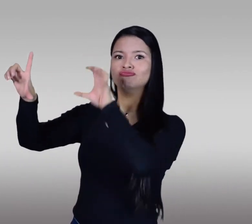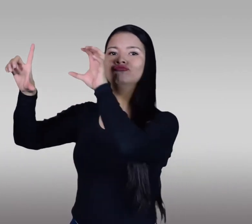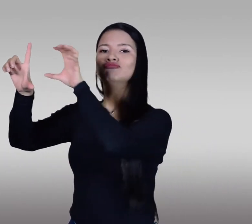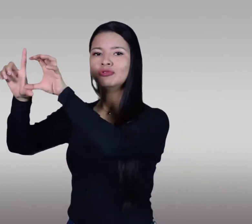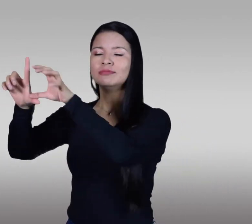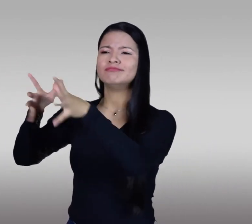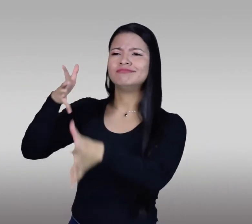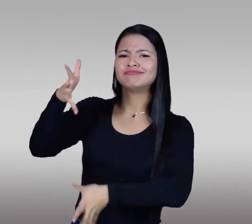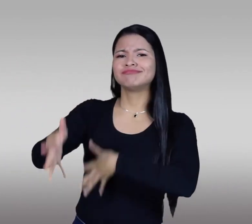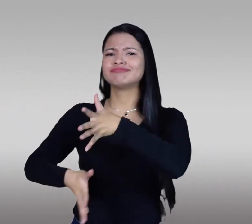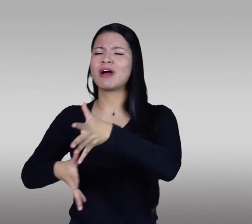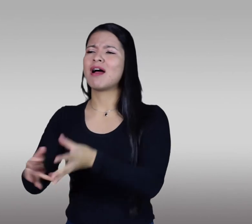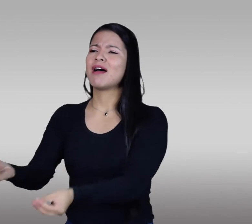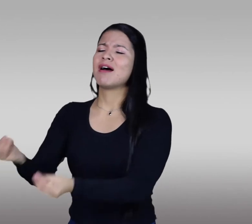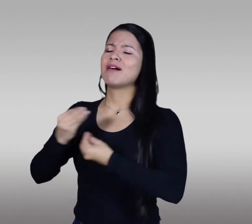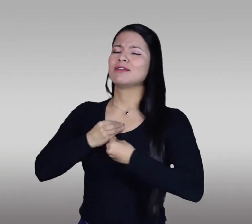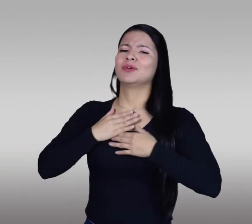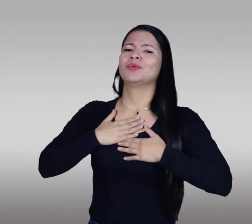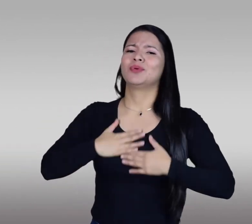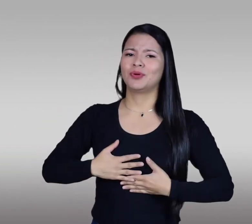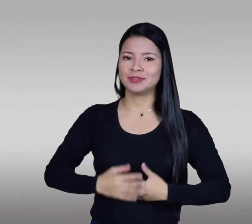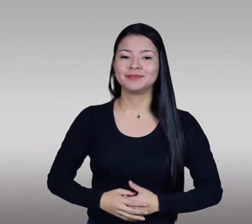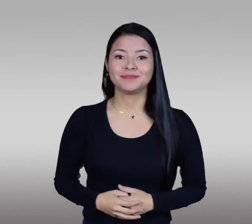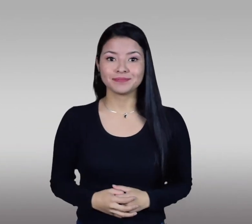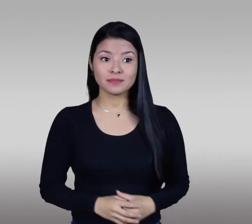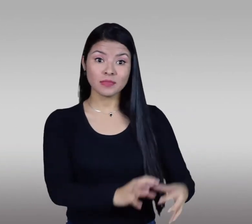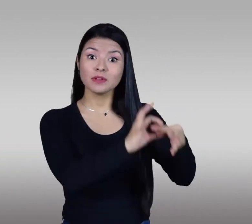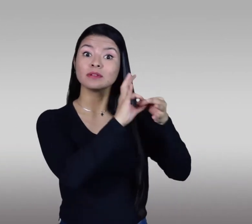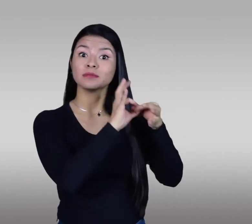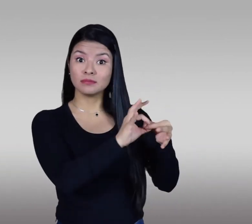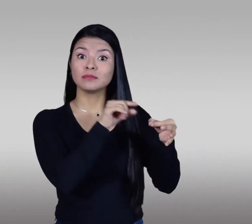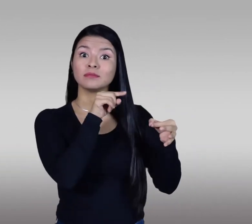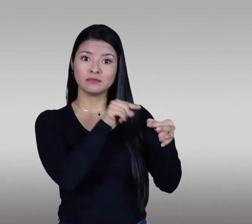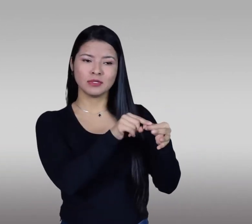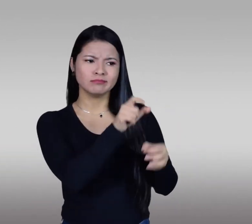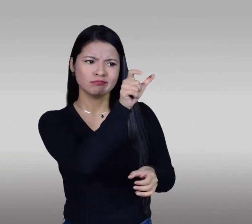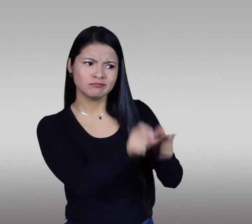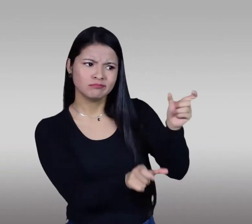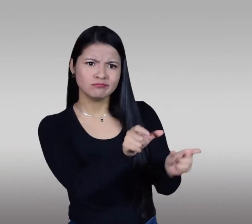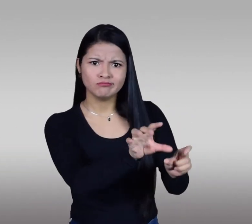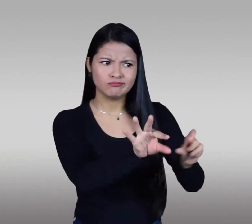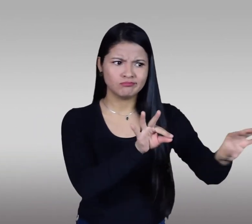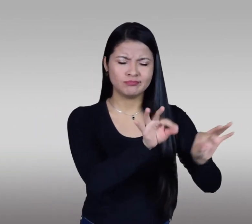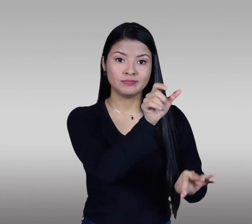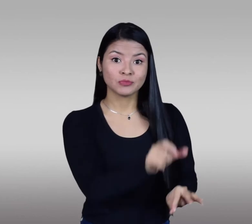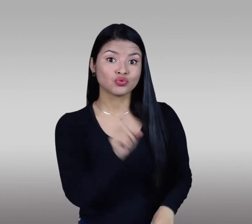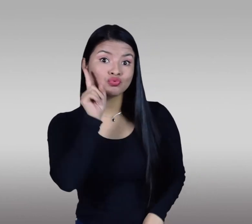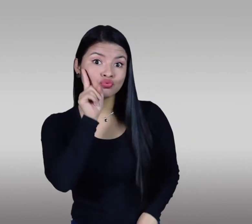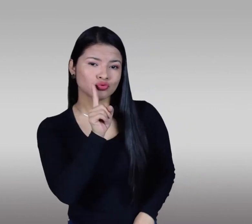esta manera que las personas sordas puedan gozar de información accesible. Realizamos un riguroso proceso de selección de